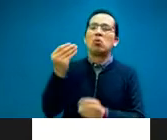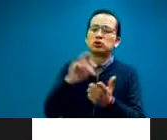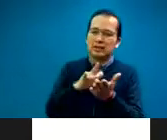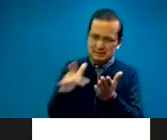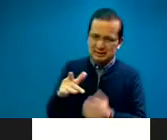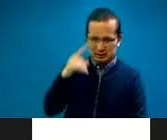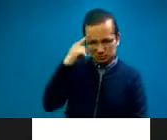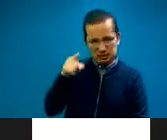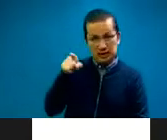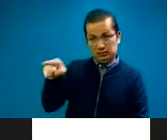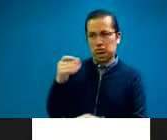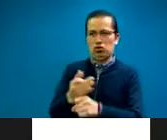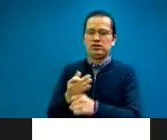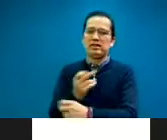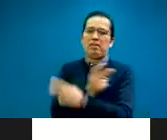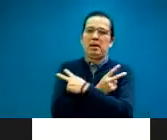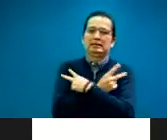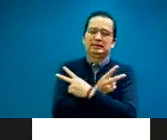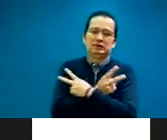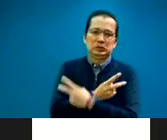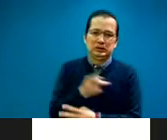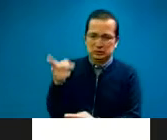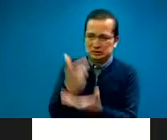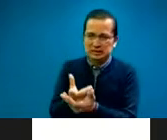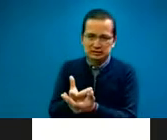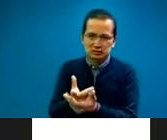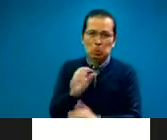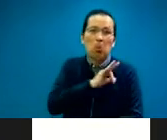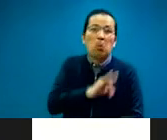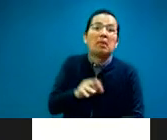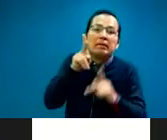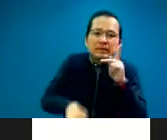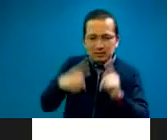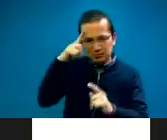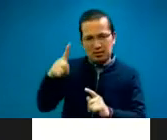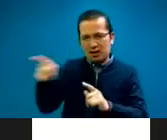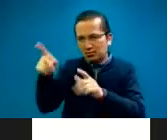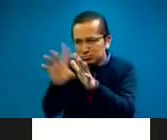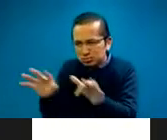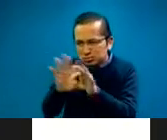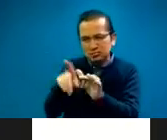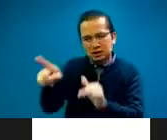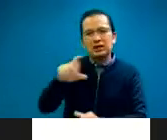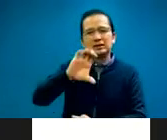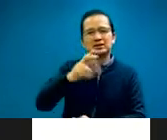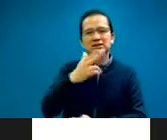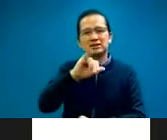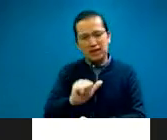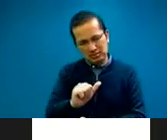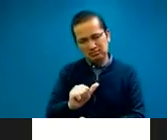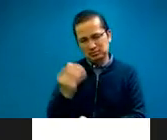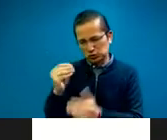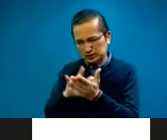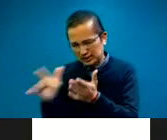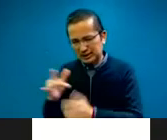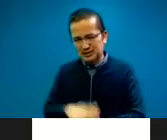de tus vacaciones, de tu tiempo de descanso, para que tuviéramos el registro aquí de lo que hace Chia, de conocerlos y ojalá que podamos